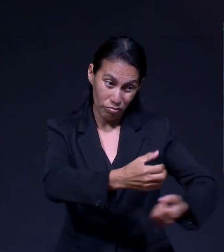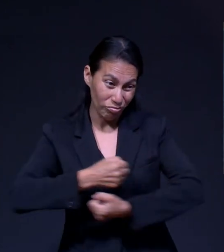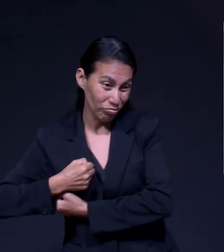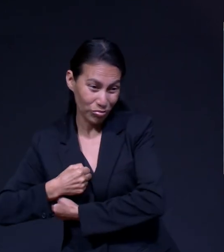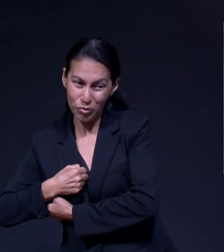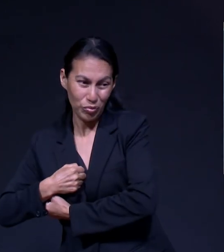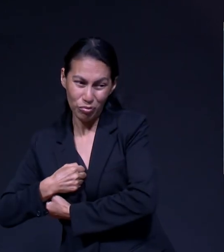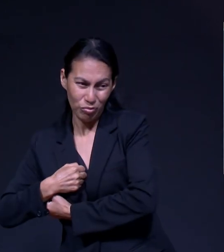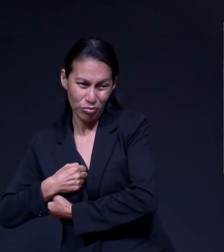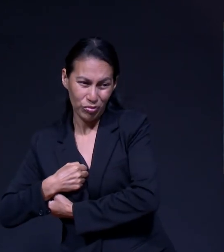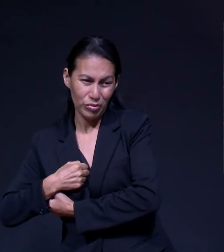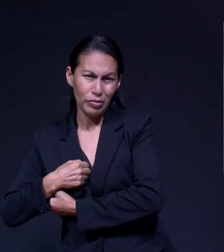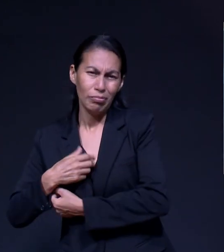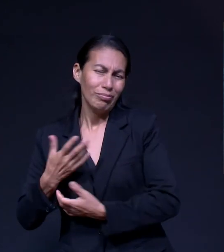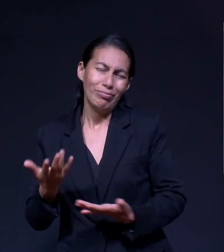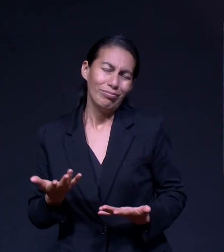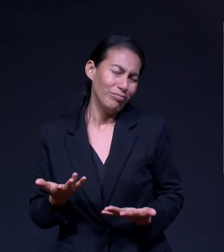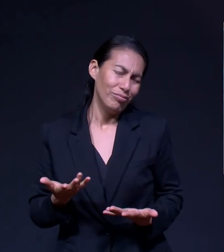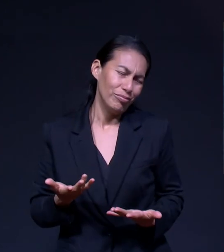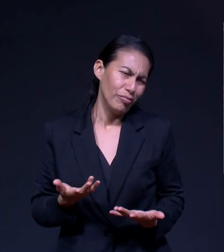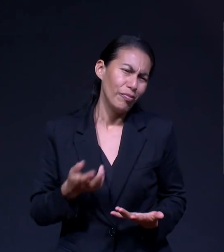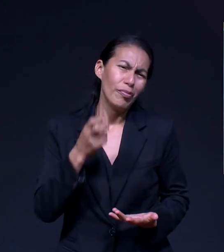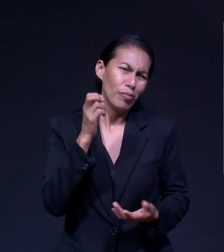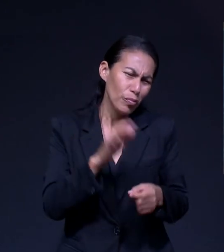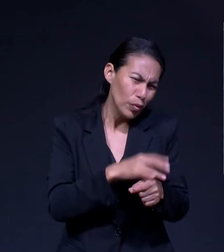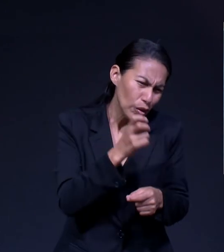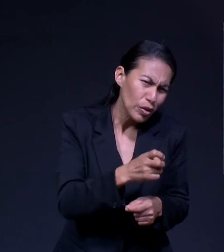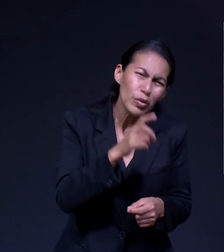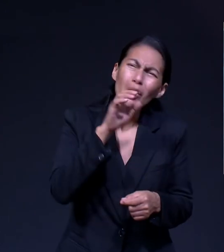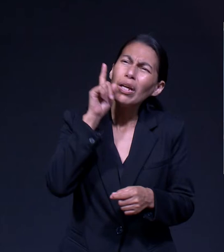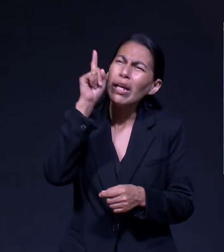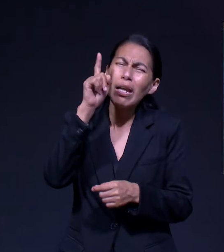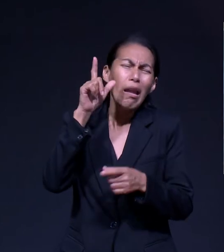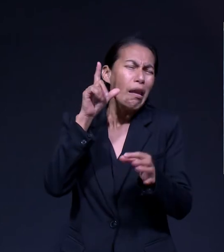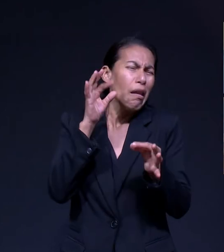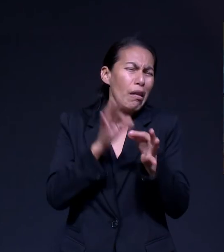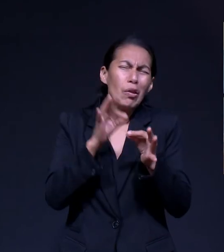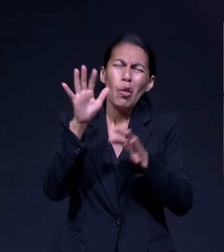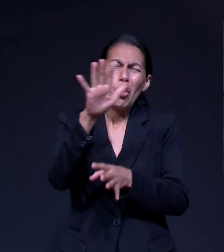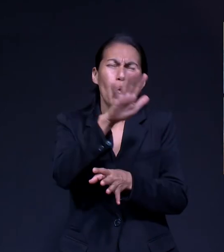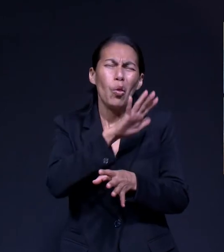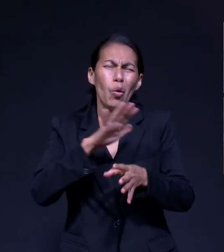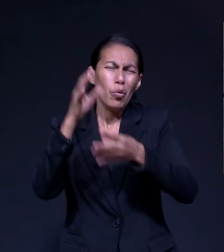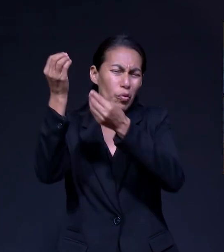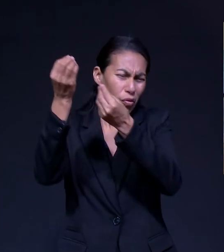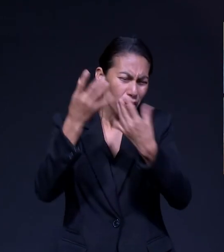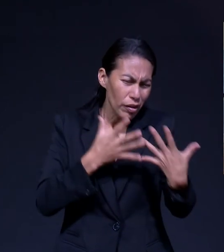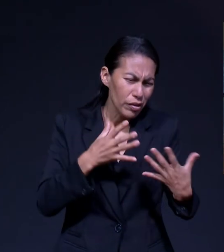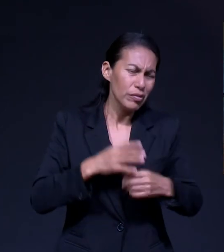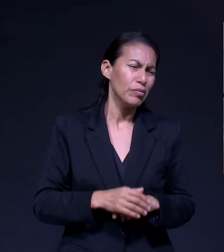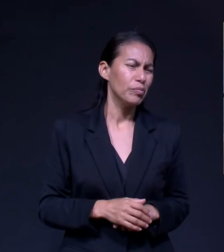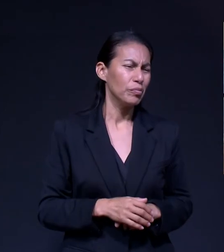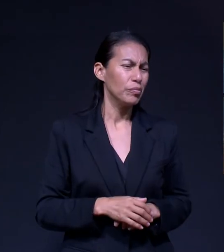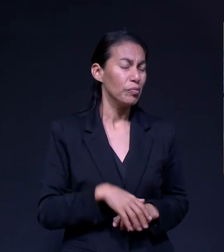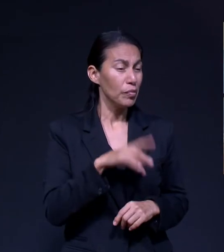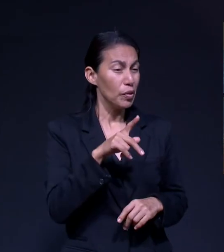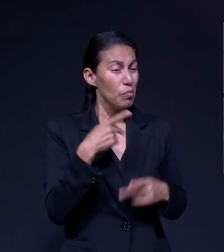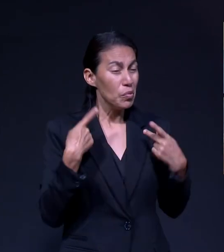Hijo Como No Nos Dará Con Él Todas Las Cosas Porque Oramos Tampoco Mariela